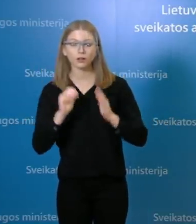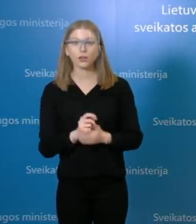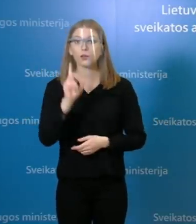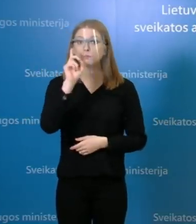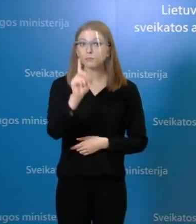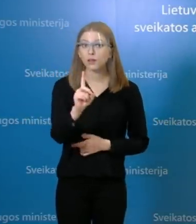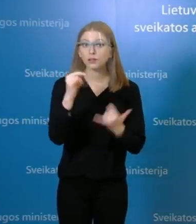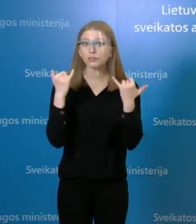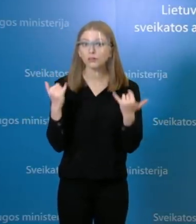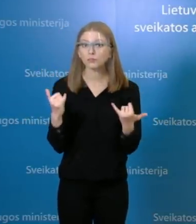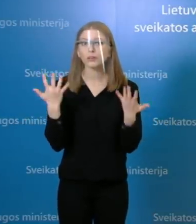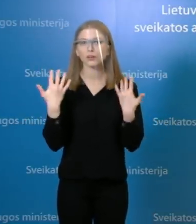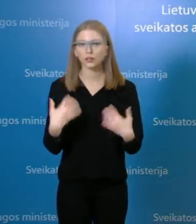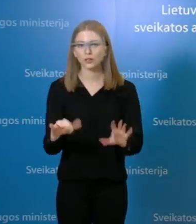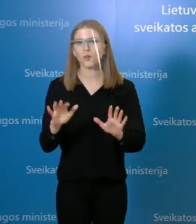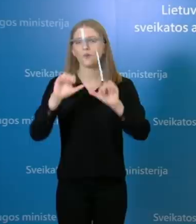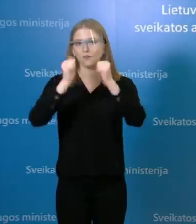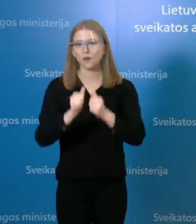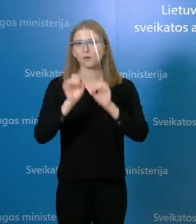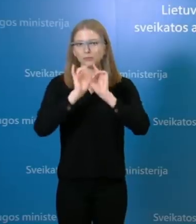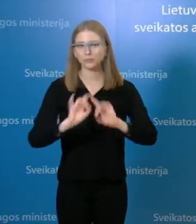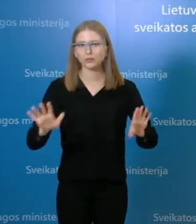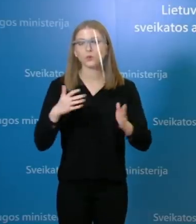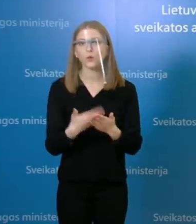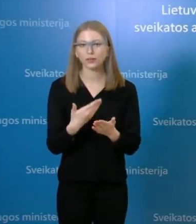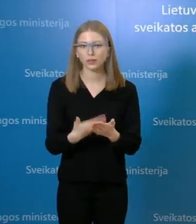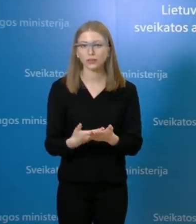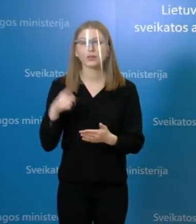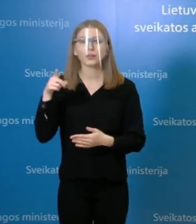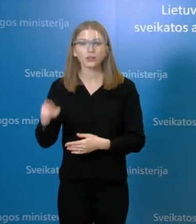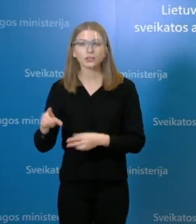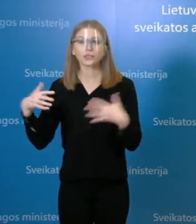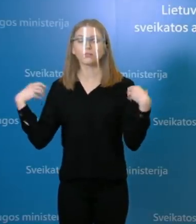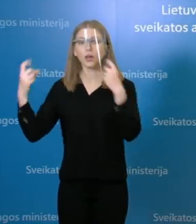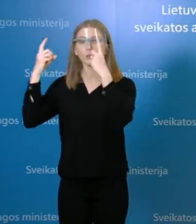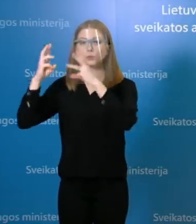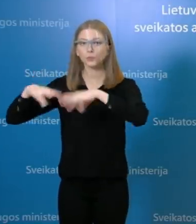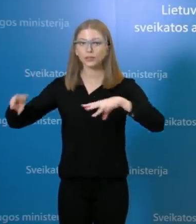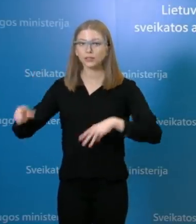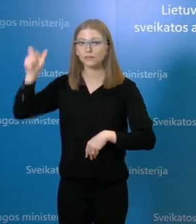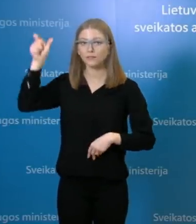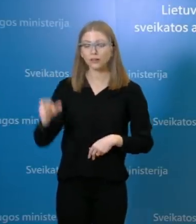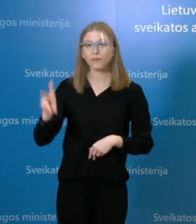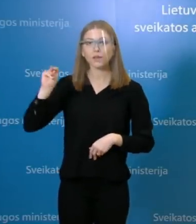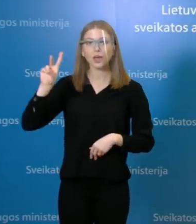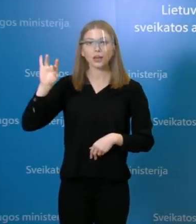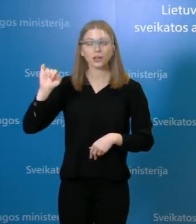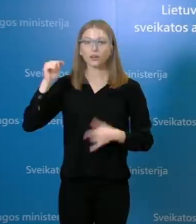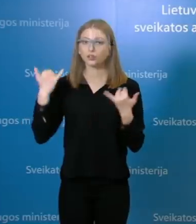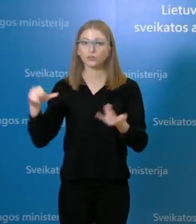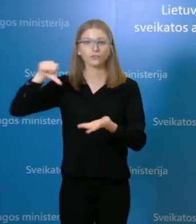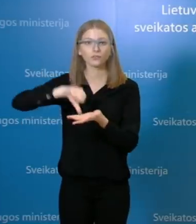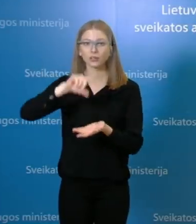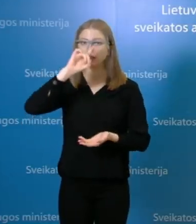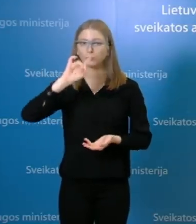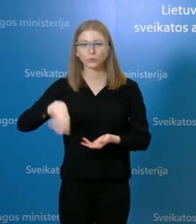truputėlį formatas kirsis, nes neturėsime operacijų vadovo sveikatos apsaugos ministro Aureliaus Varygos. Kaip